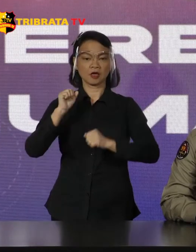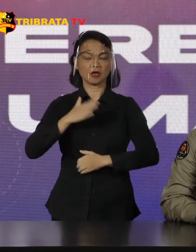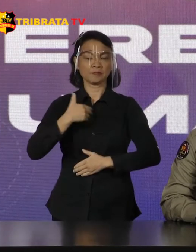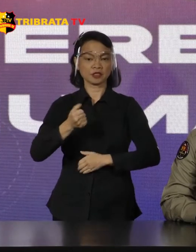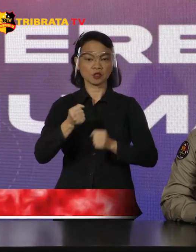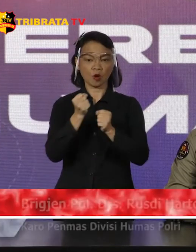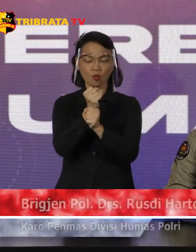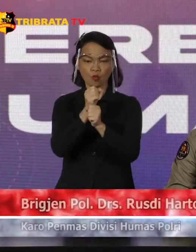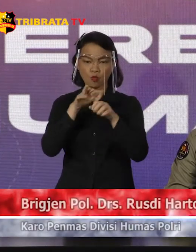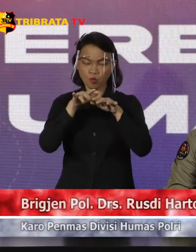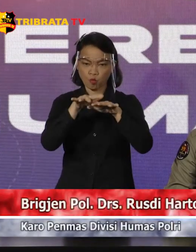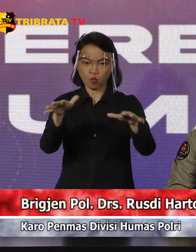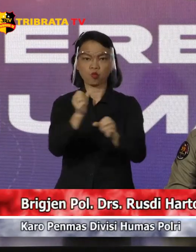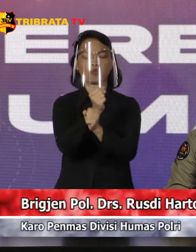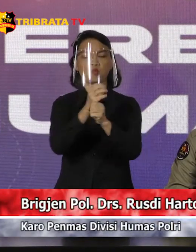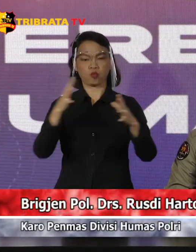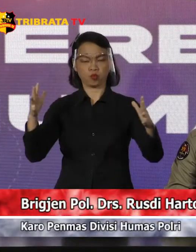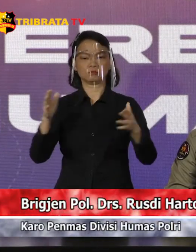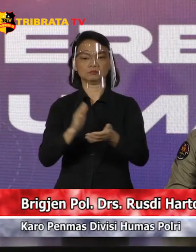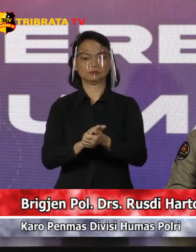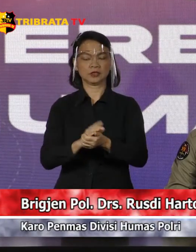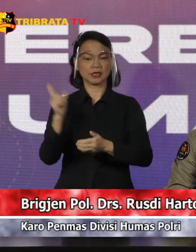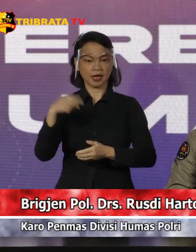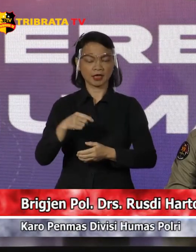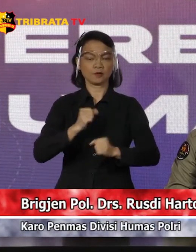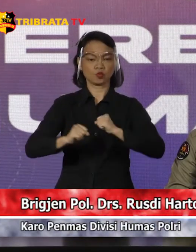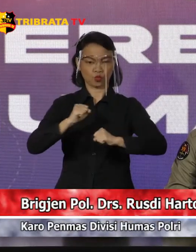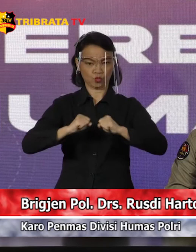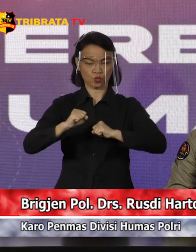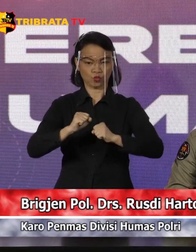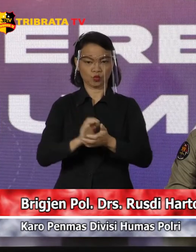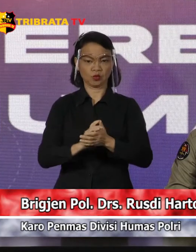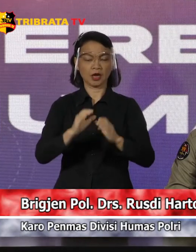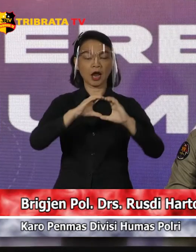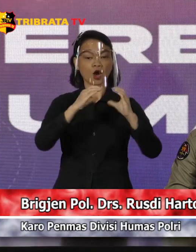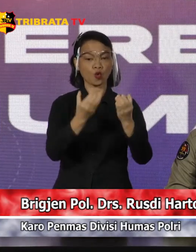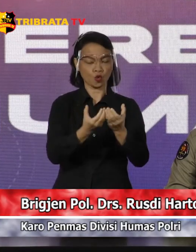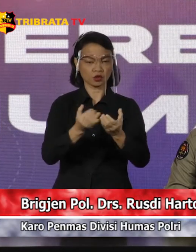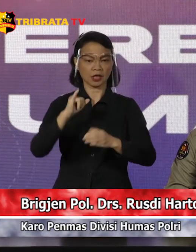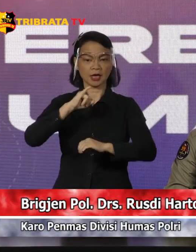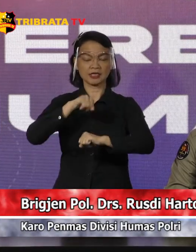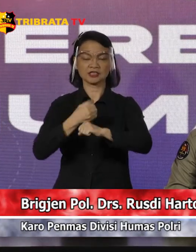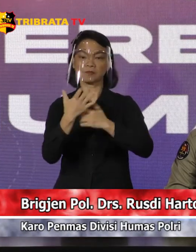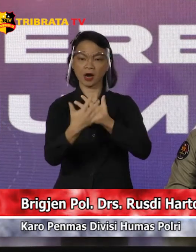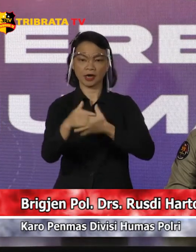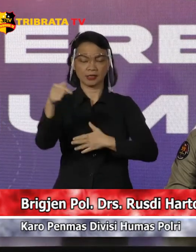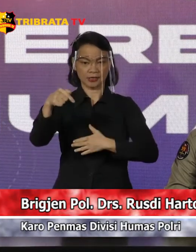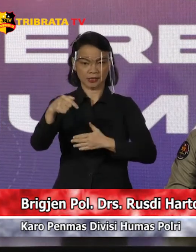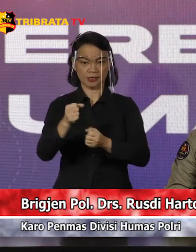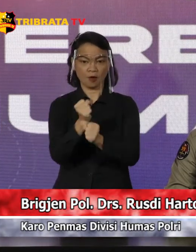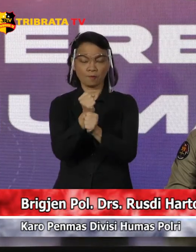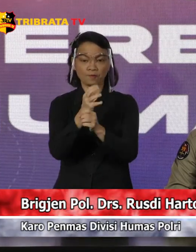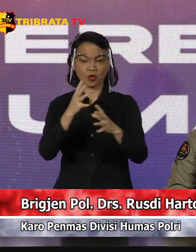Diharapkan ketika usaha dari para anggota Jemaah ini berkembang Tentunya akan